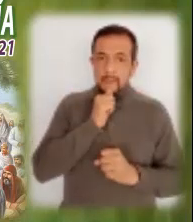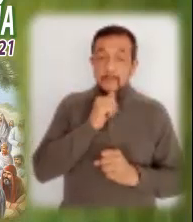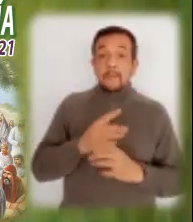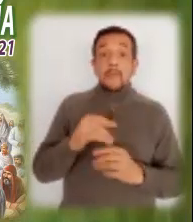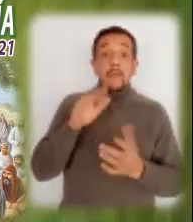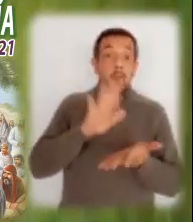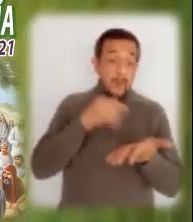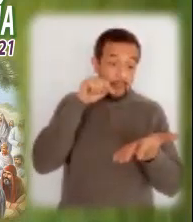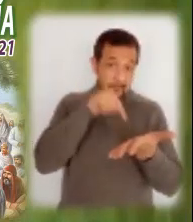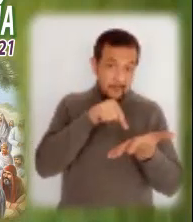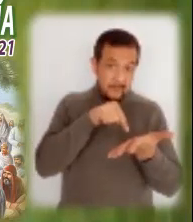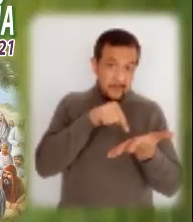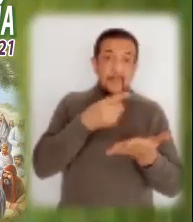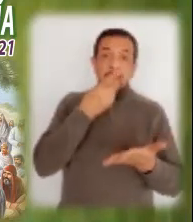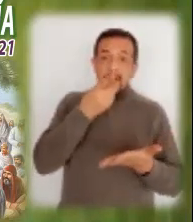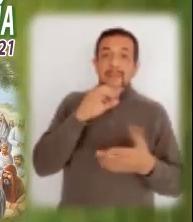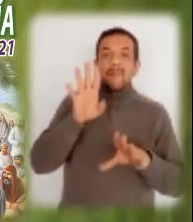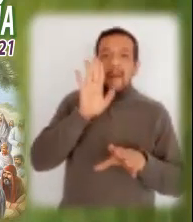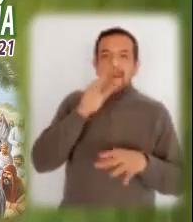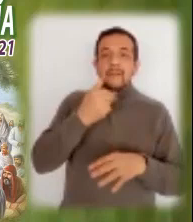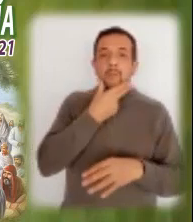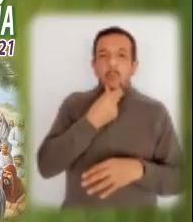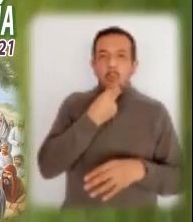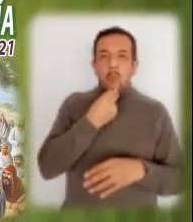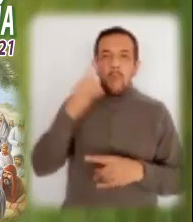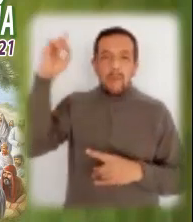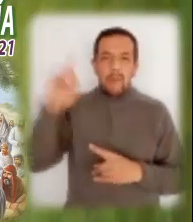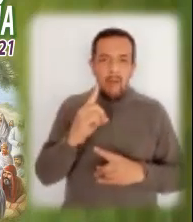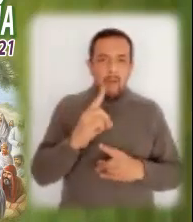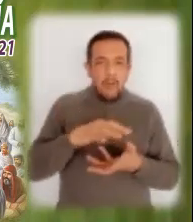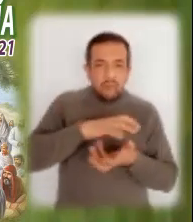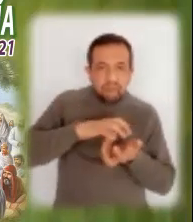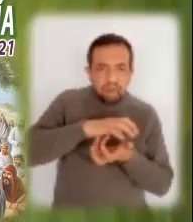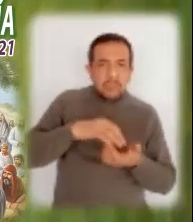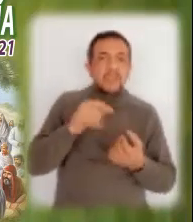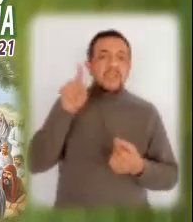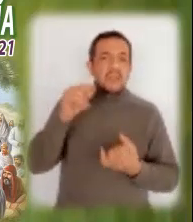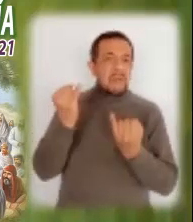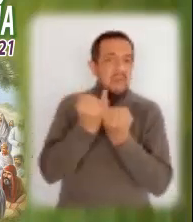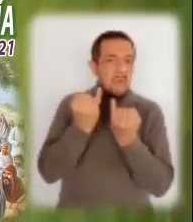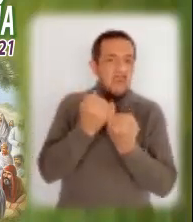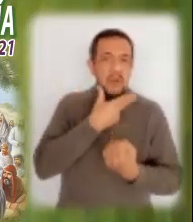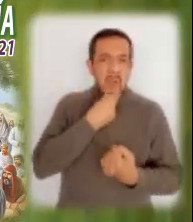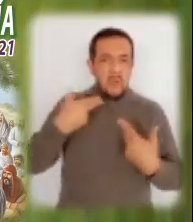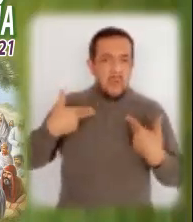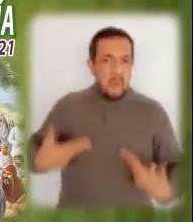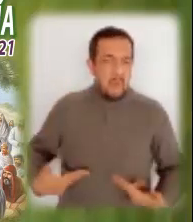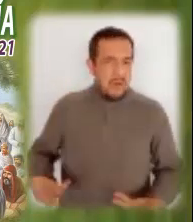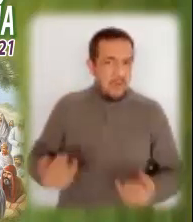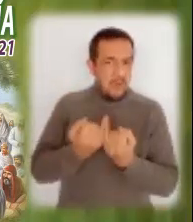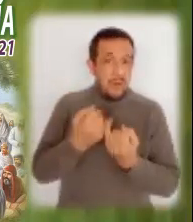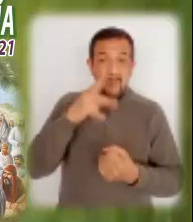Nos presenta al Creador con las características de un ser humano y actuando de la forma humana,